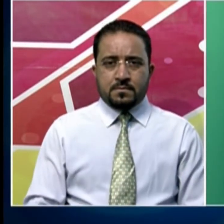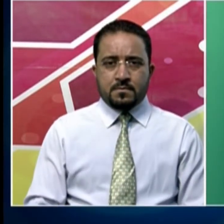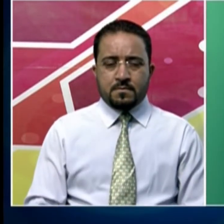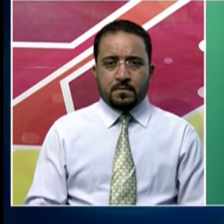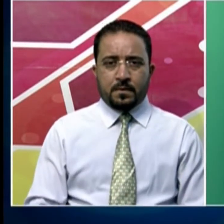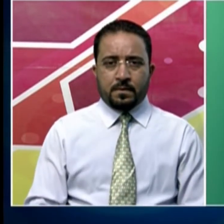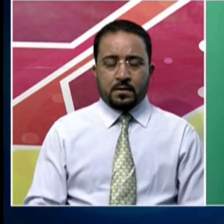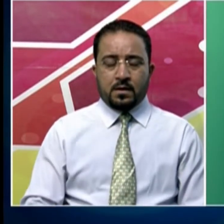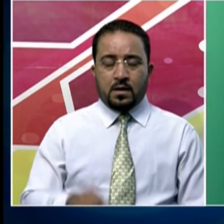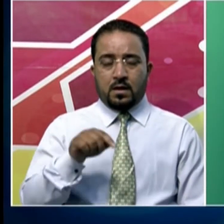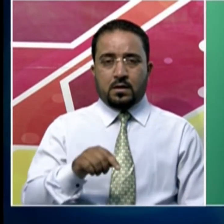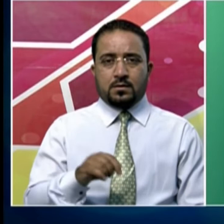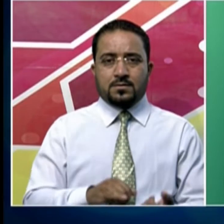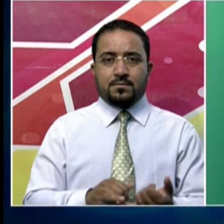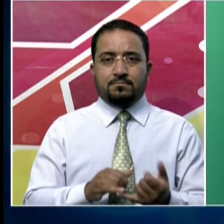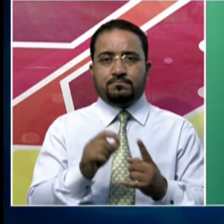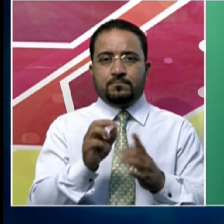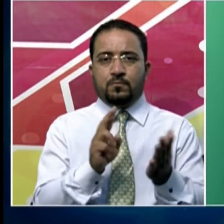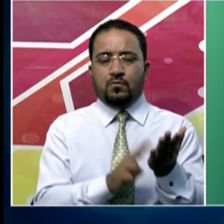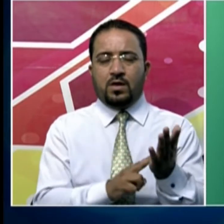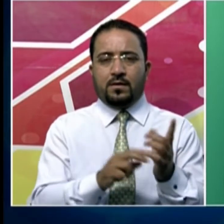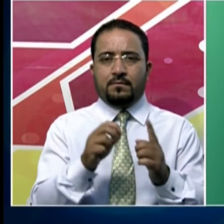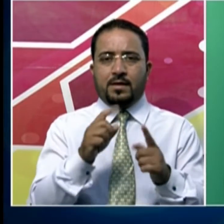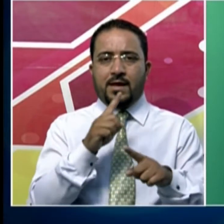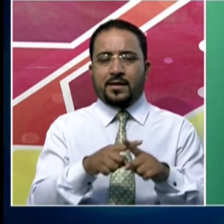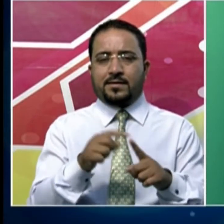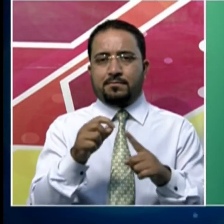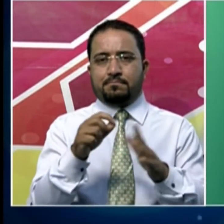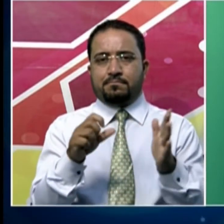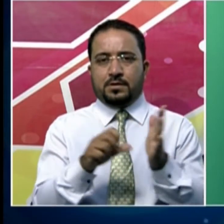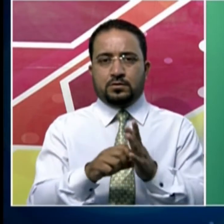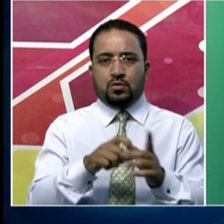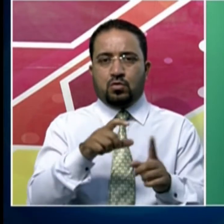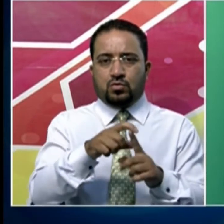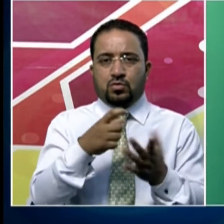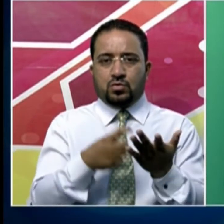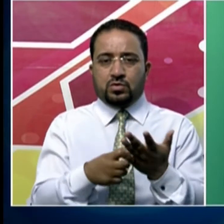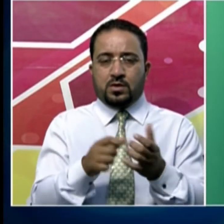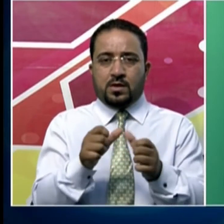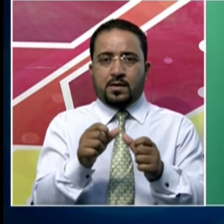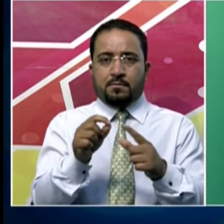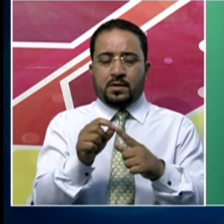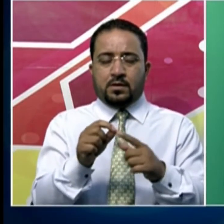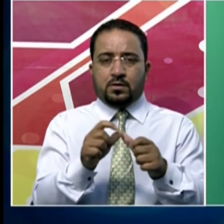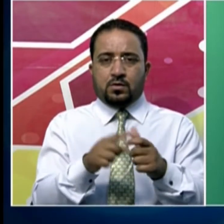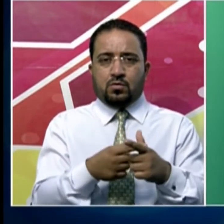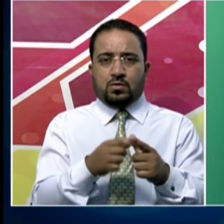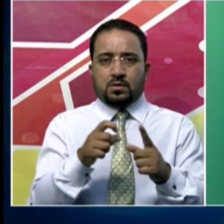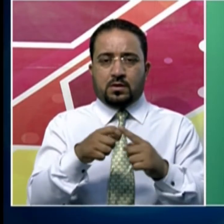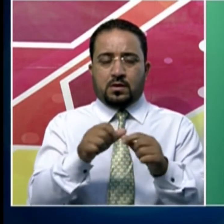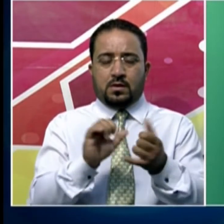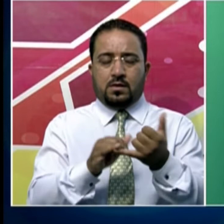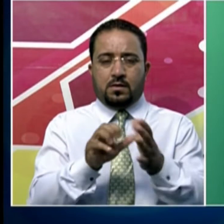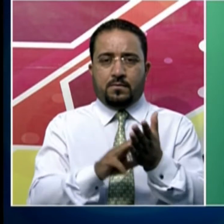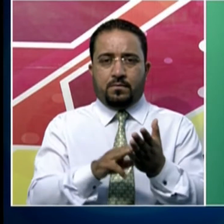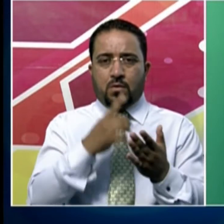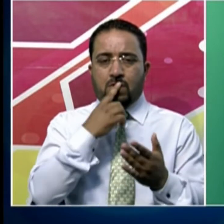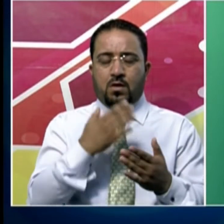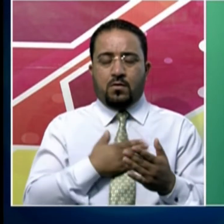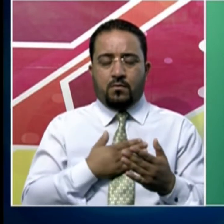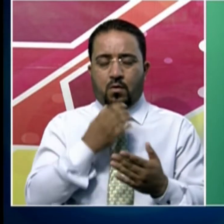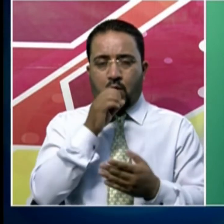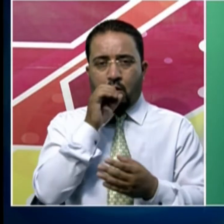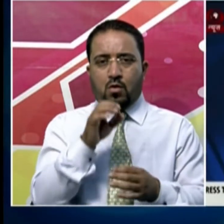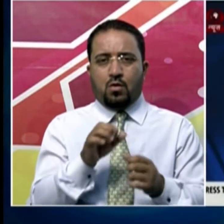قوم آج سابق صدر ڈاکٹر اے پی جے عبدالکلام کی برسی پر انہیں یاد کر رہی ہے